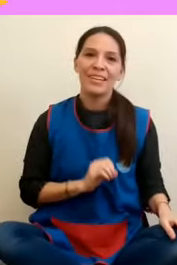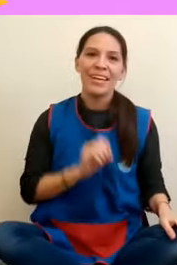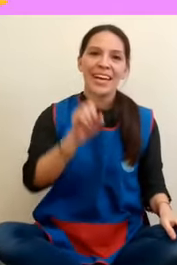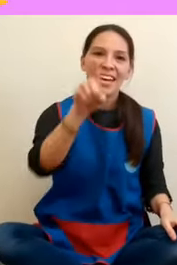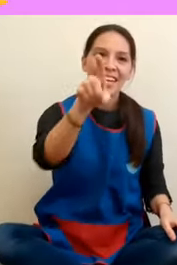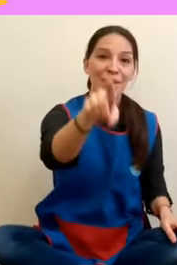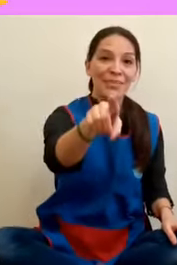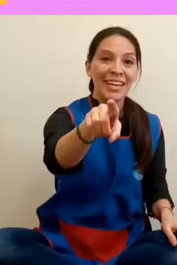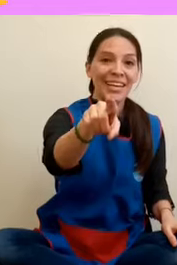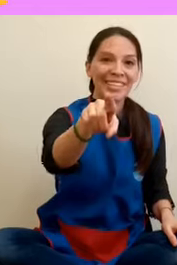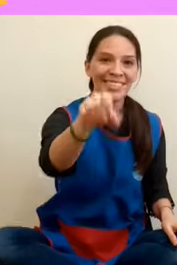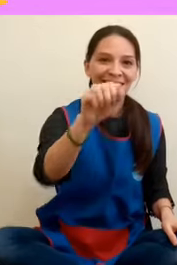¿Y a ustedes?